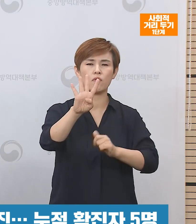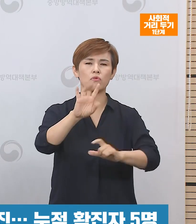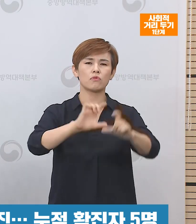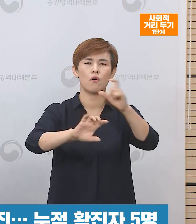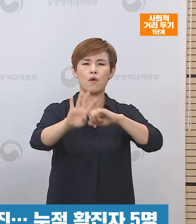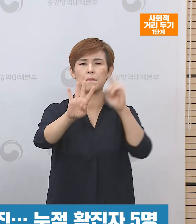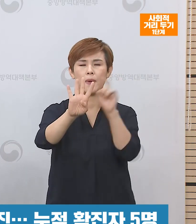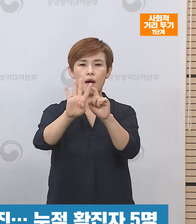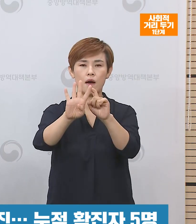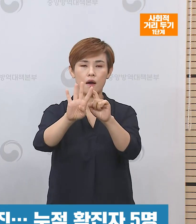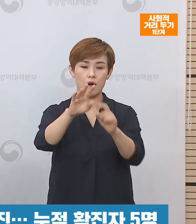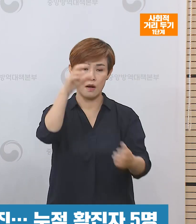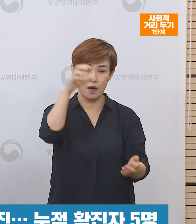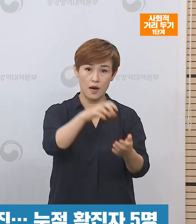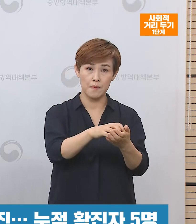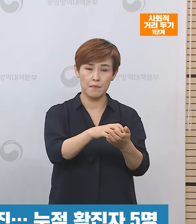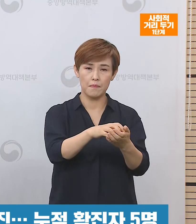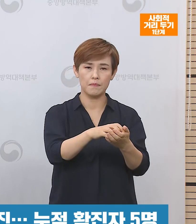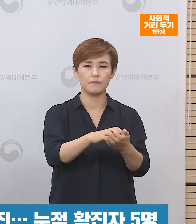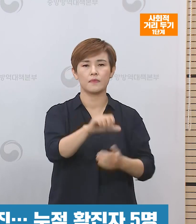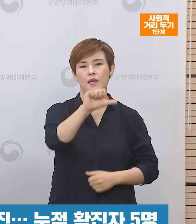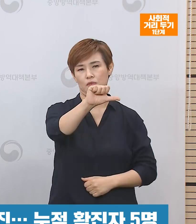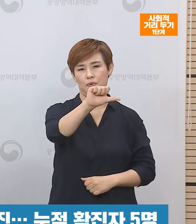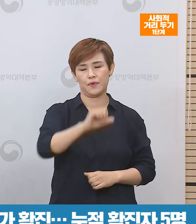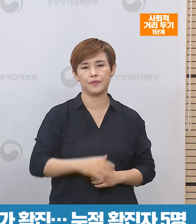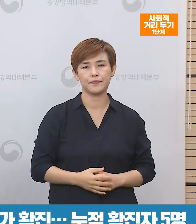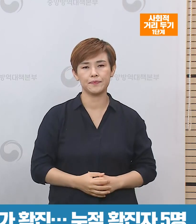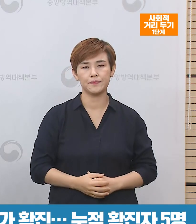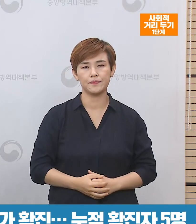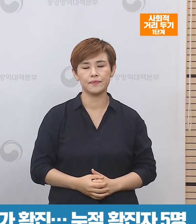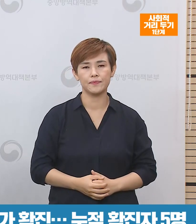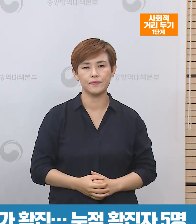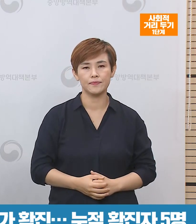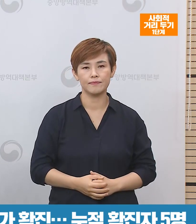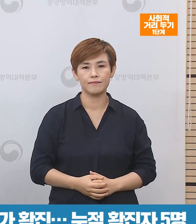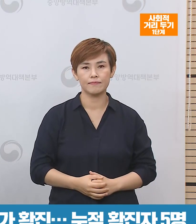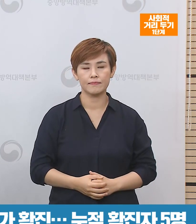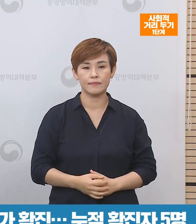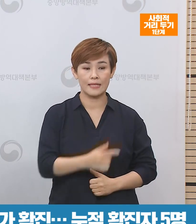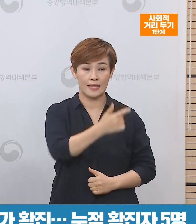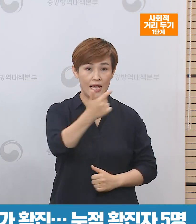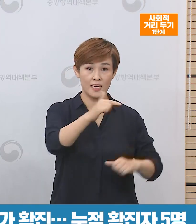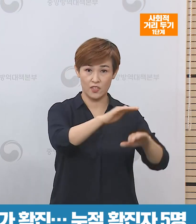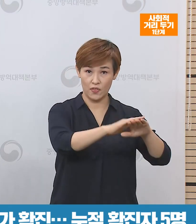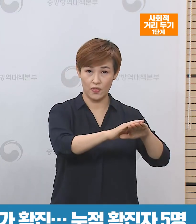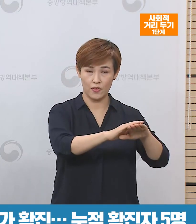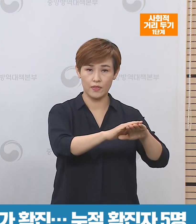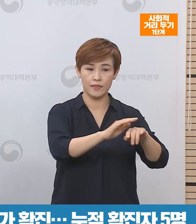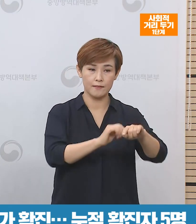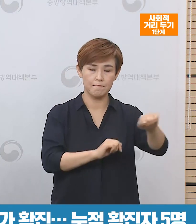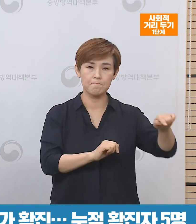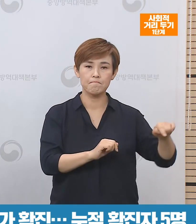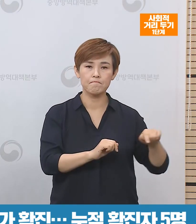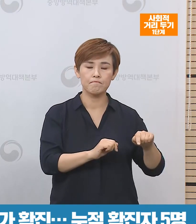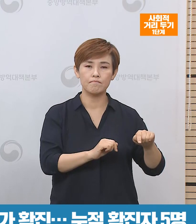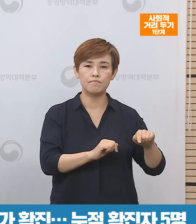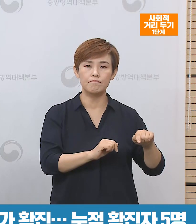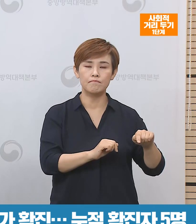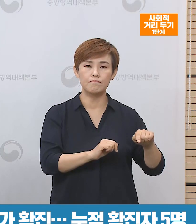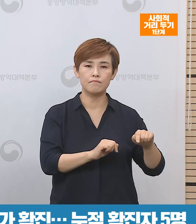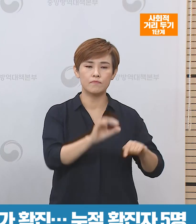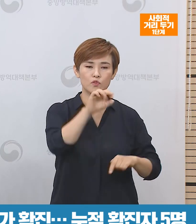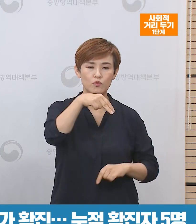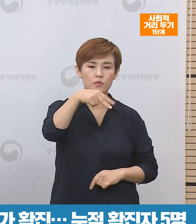확진되어 총 누적 확진자는 5명입니다. 다음은 대전광역시입니다. 대전광역시